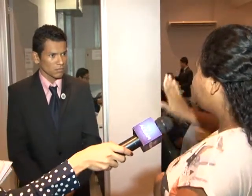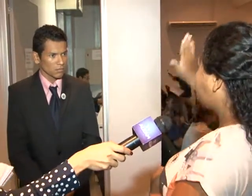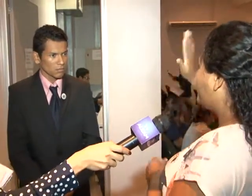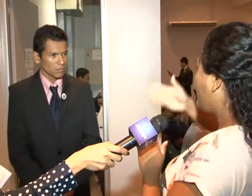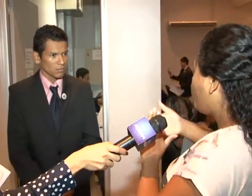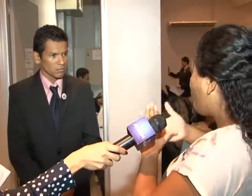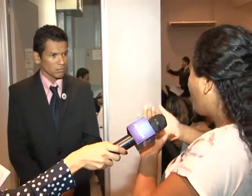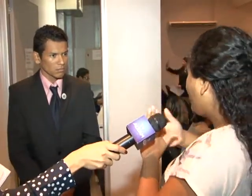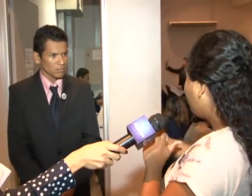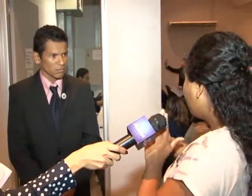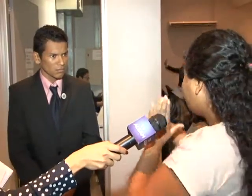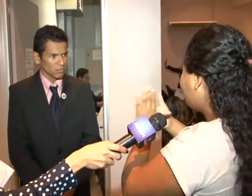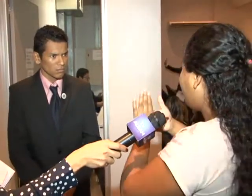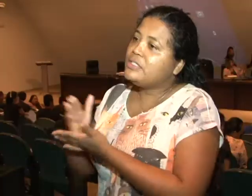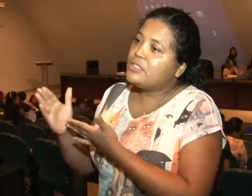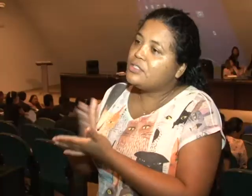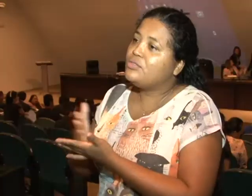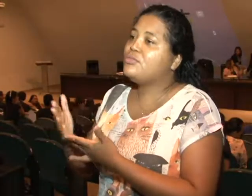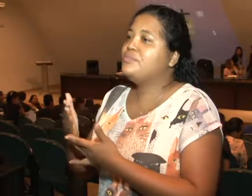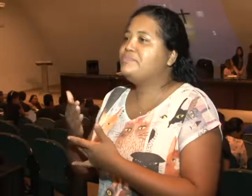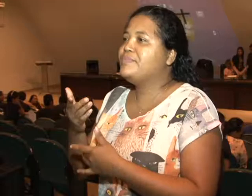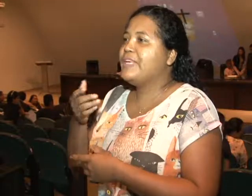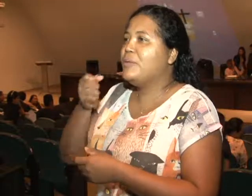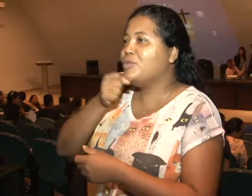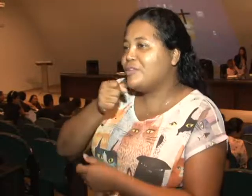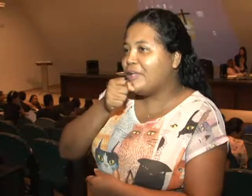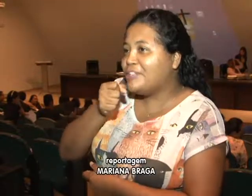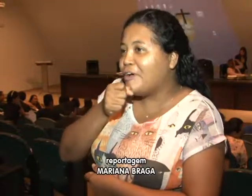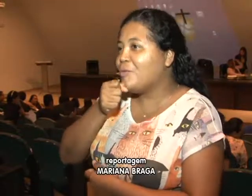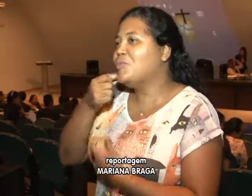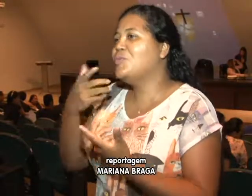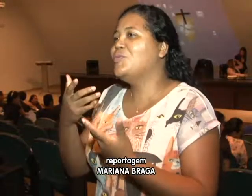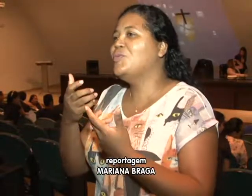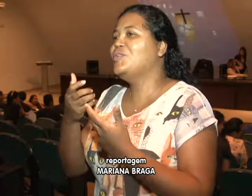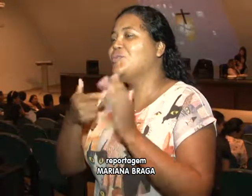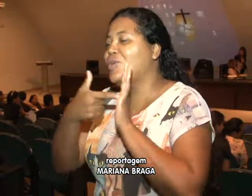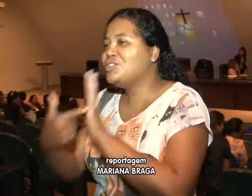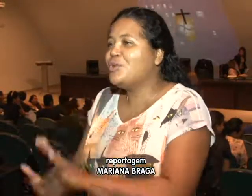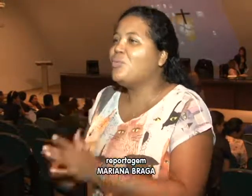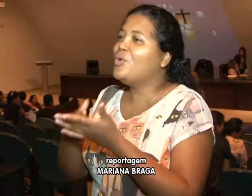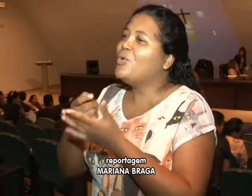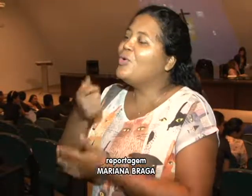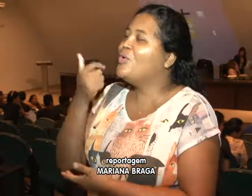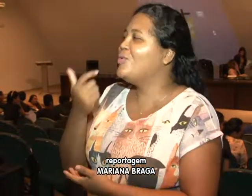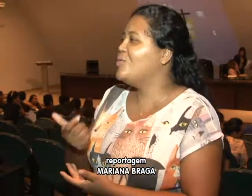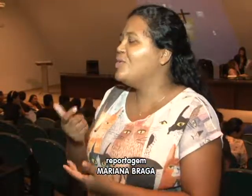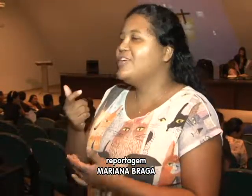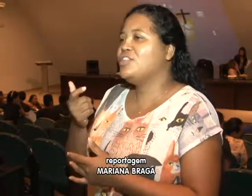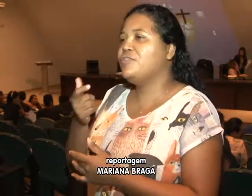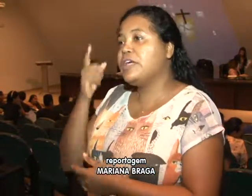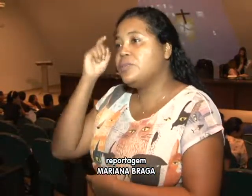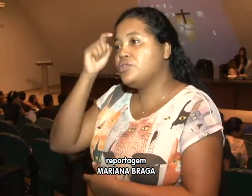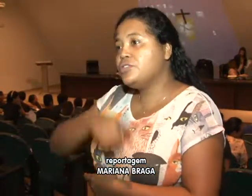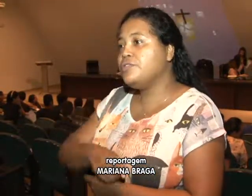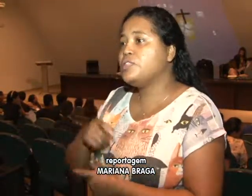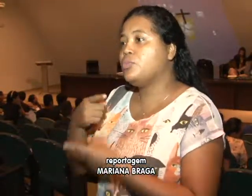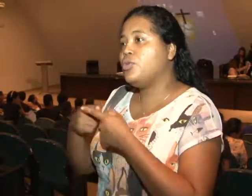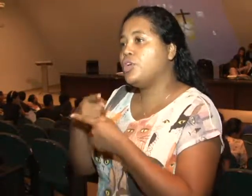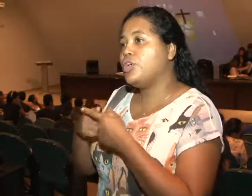de uma forma diferente. Aqui, quem presta a voz pro Rodrigo Braga, de 21 anos, é a Joyce, intérprete de Libras que o